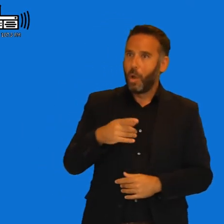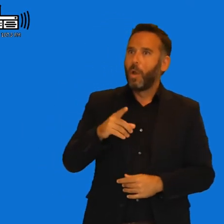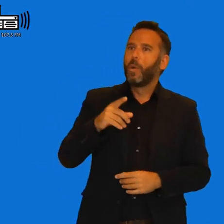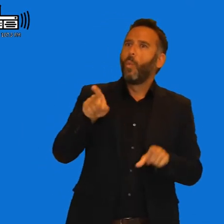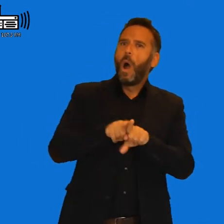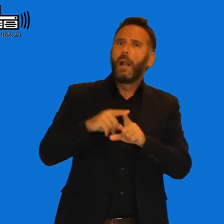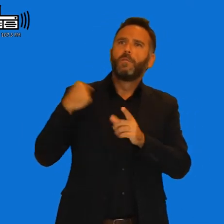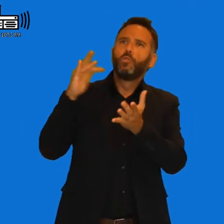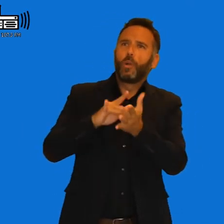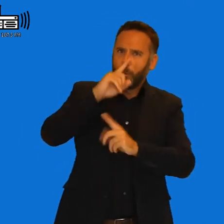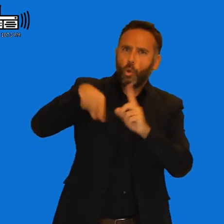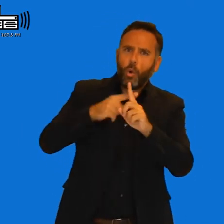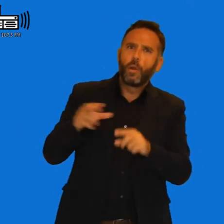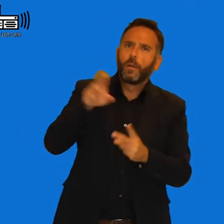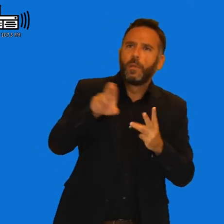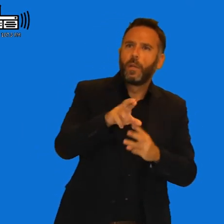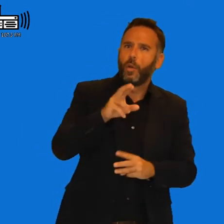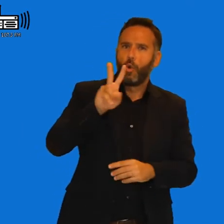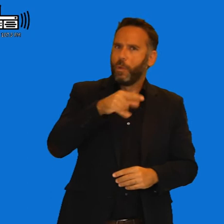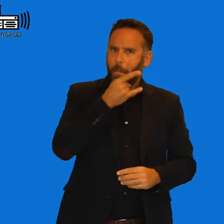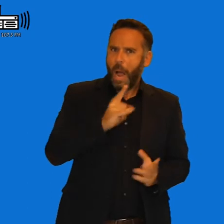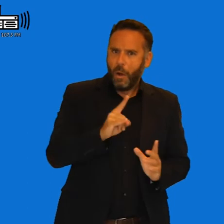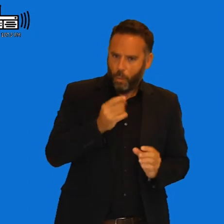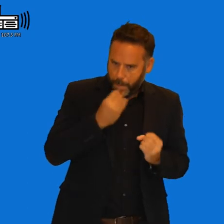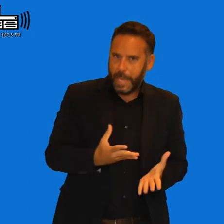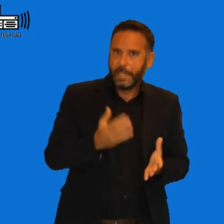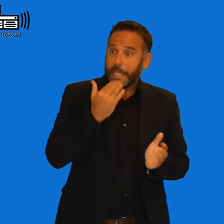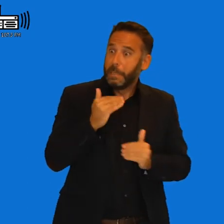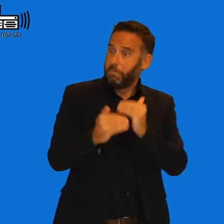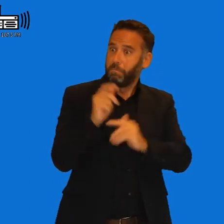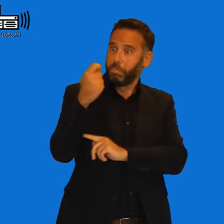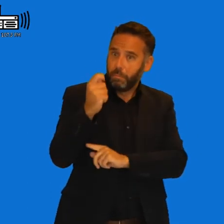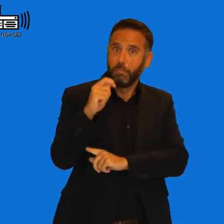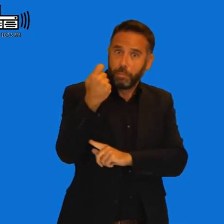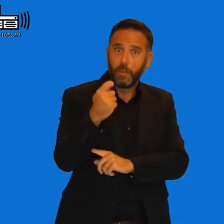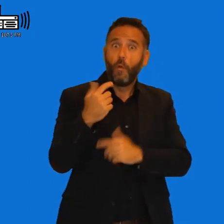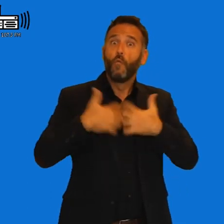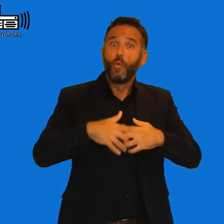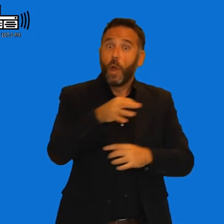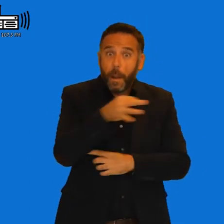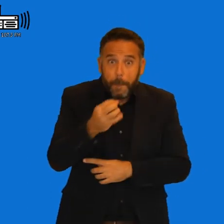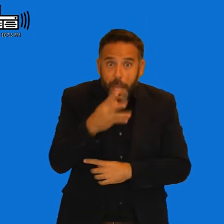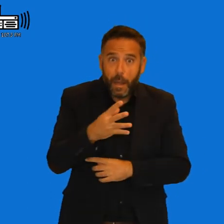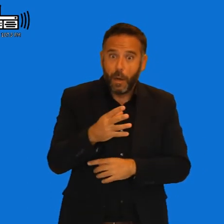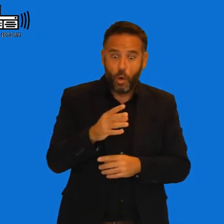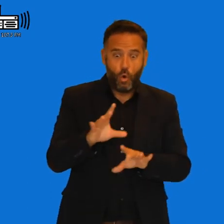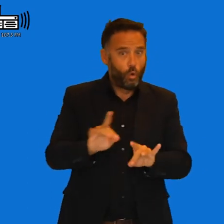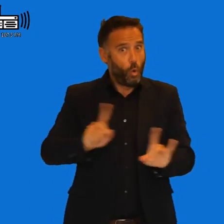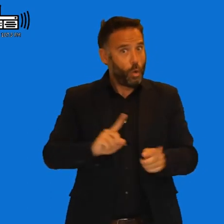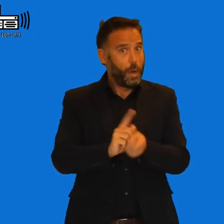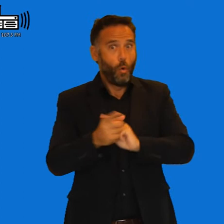salen bien, pues para que va uno, cuando uno cambie, pues cambia, pero que tampoco lo que funciona, pues para que lo va a cambiar. Para que le vamos a tocar, ¿No?